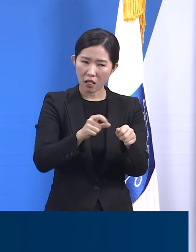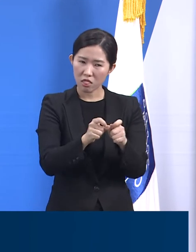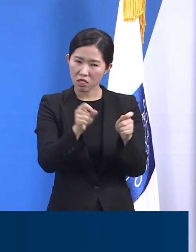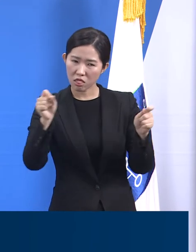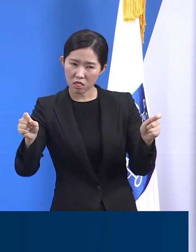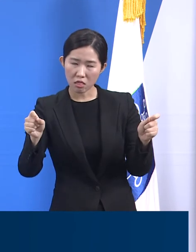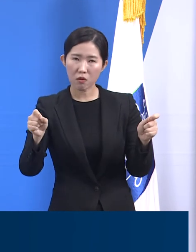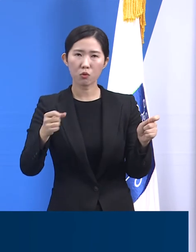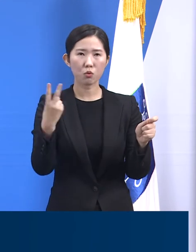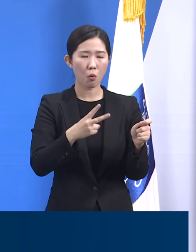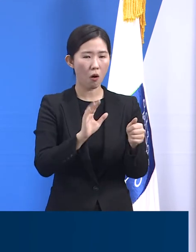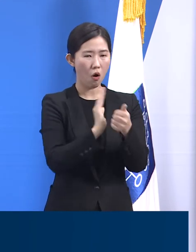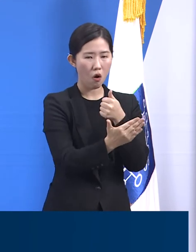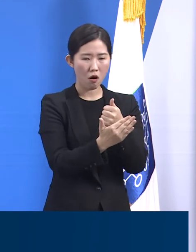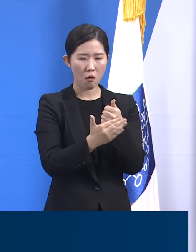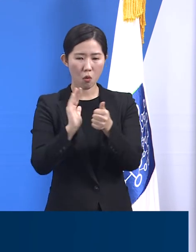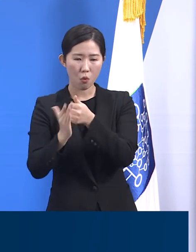수 있습니다.